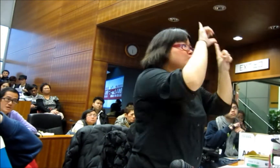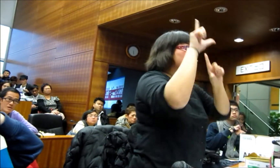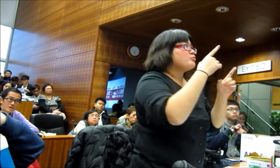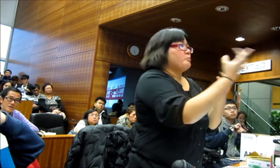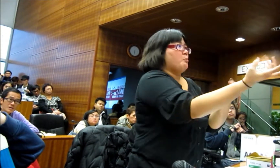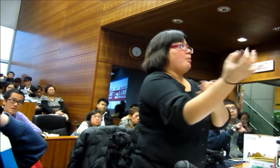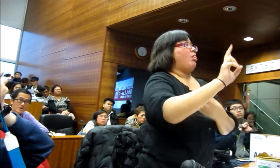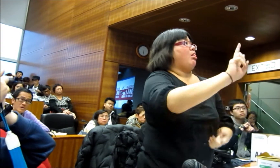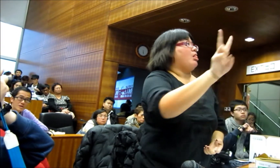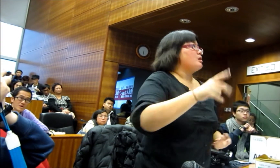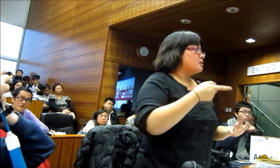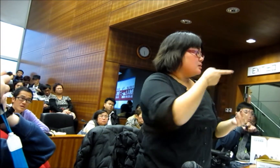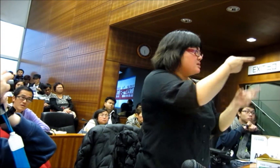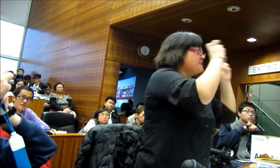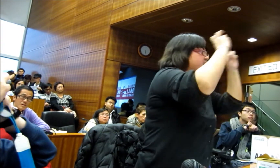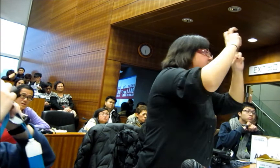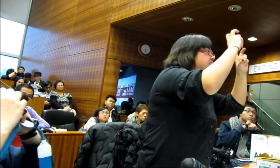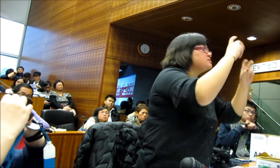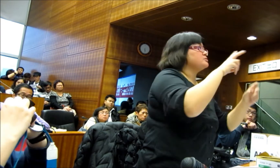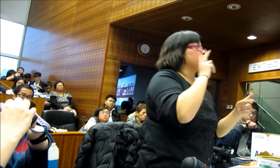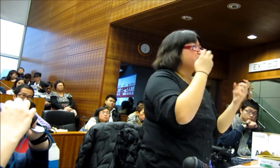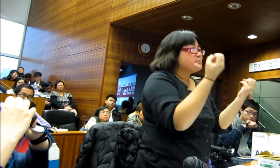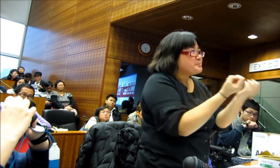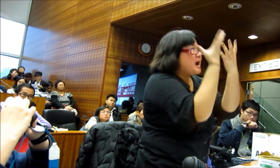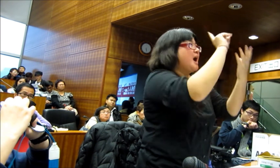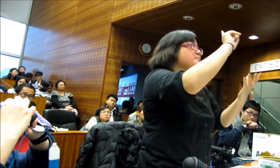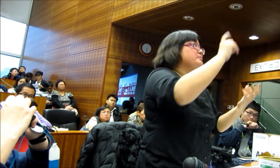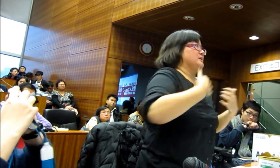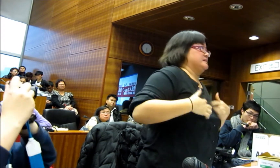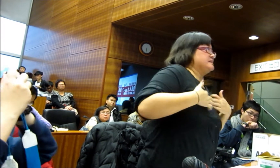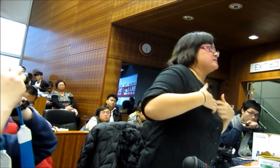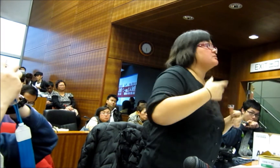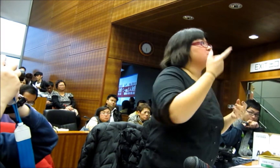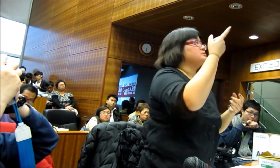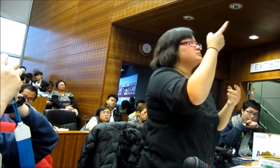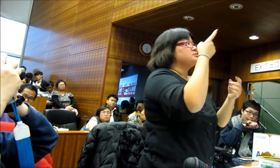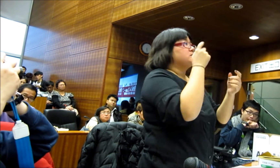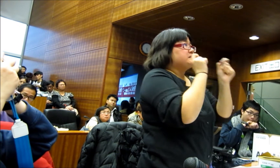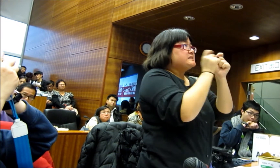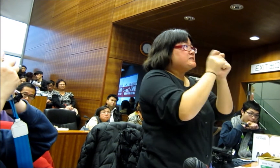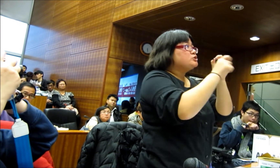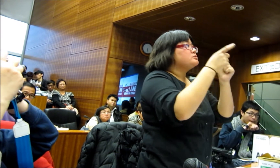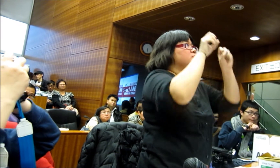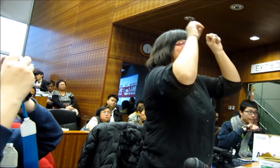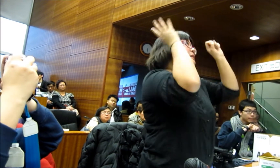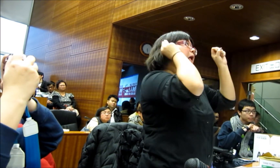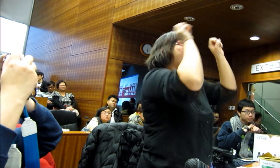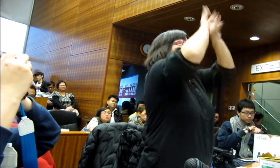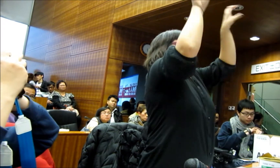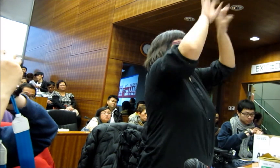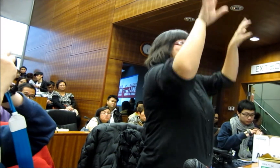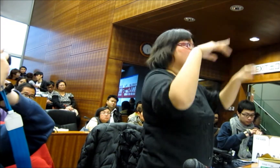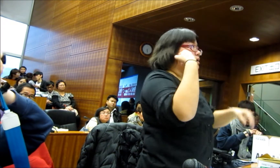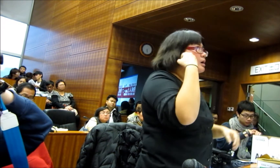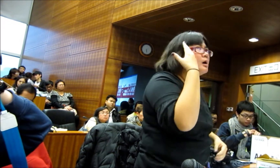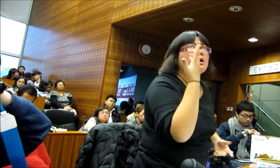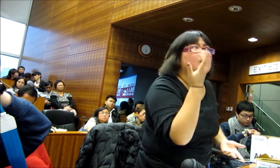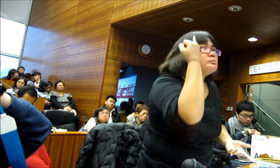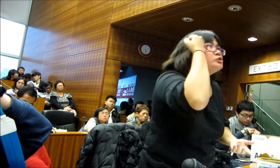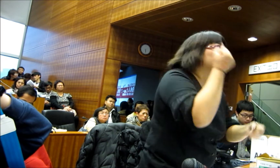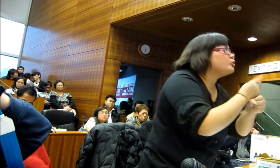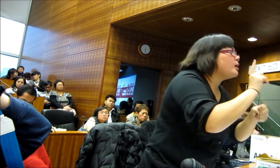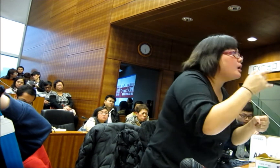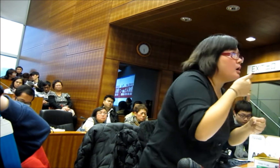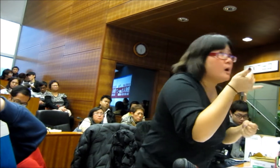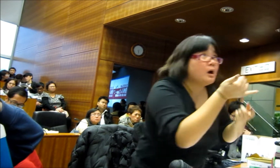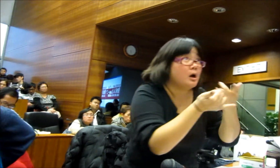他看到農人的生活例如在乘地鐵的時候發生什麼事事那些其實那些資料那些資訊給不到農人